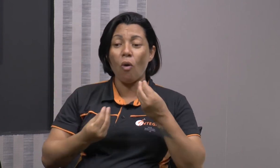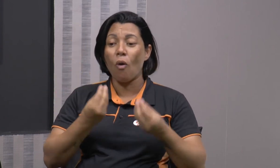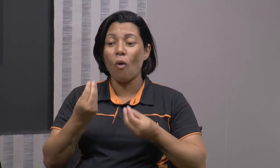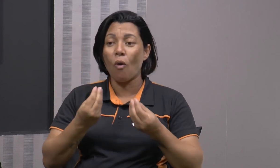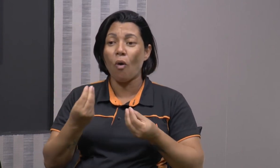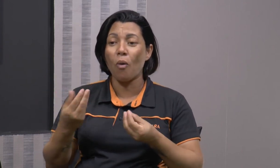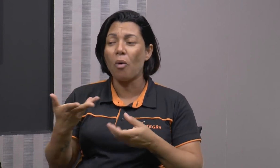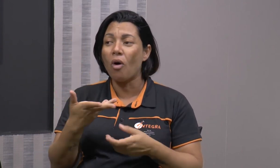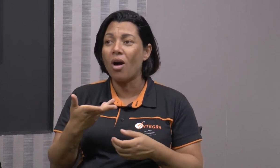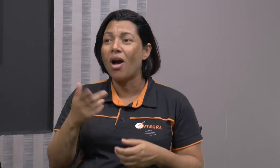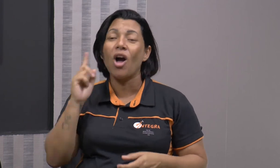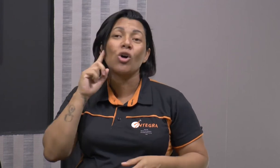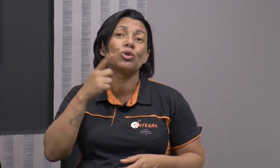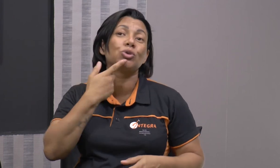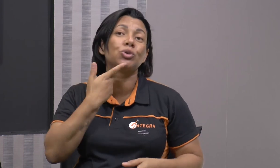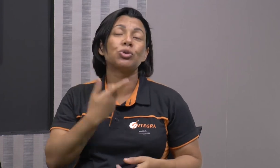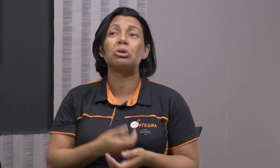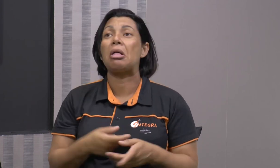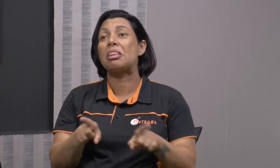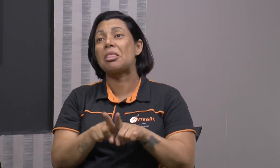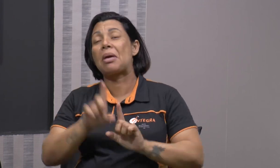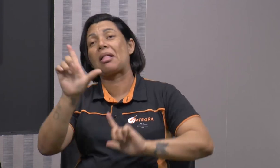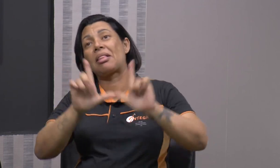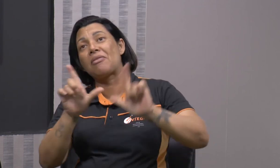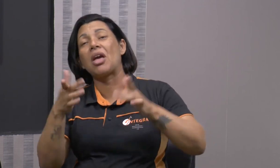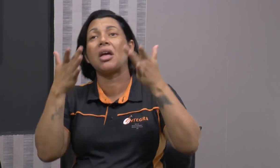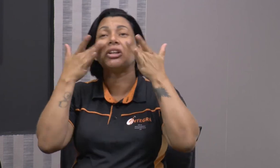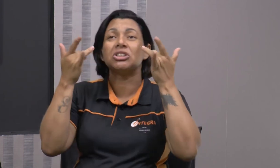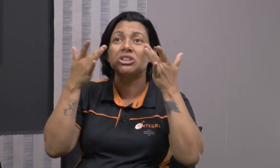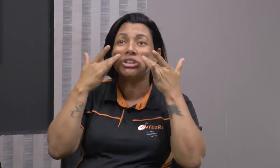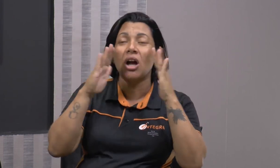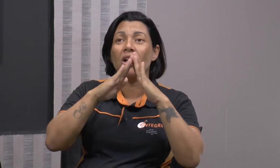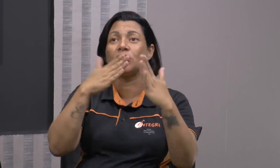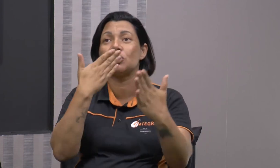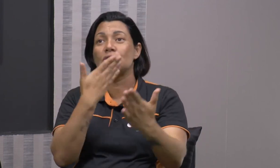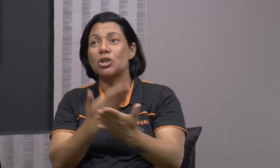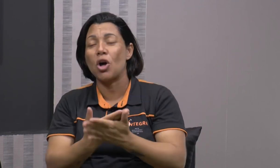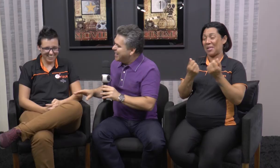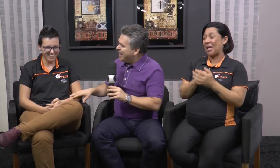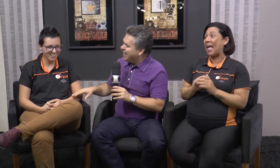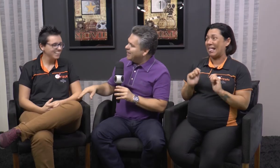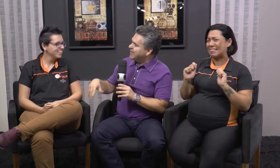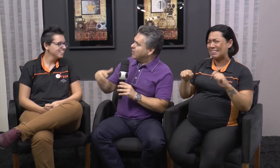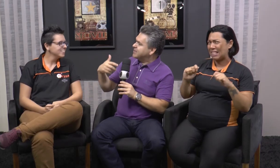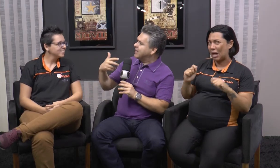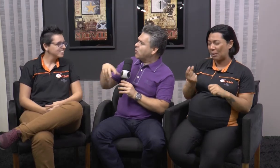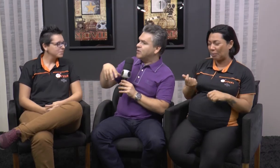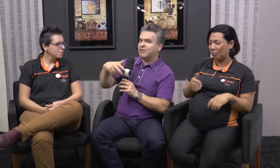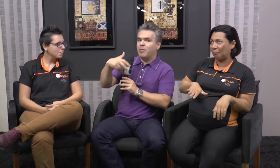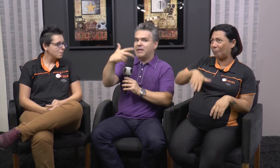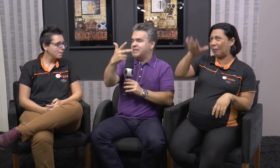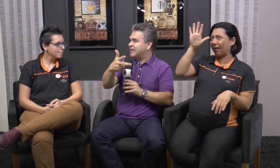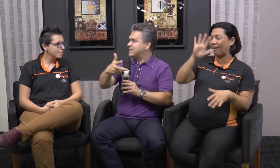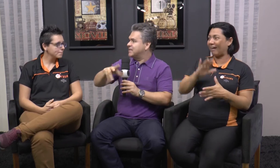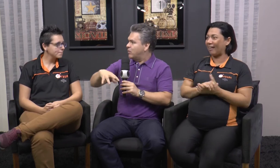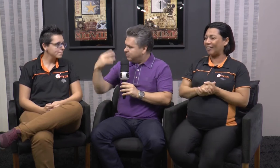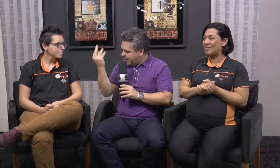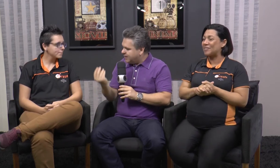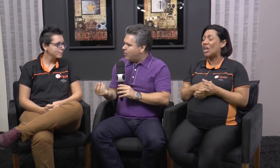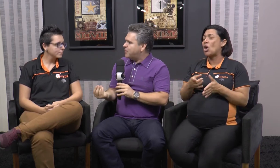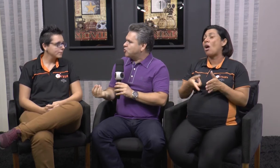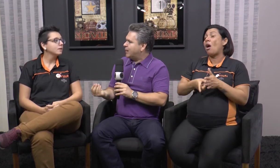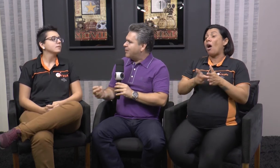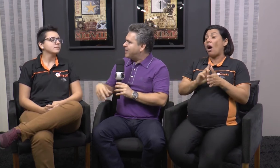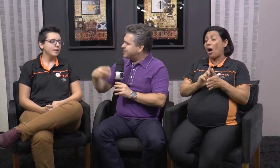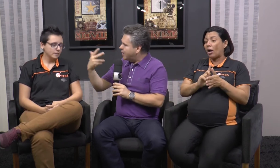Até televisão, teatro, escola, política, tudo. Então quer dizer que quando eles vão aparecer na televisão,